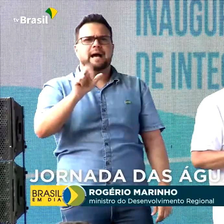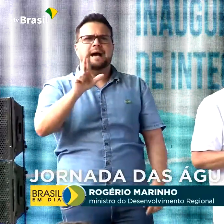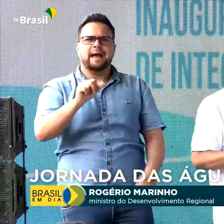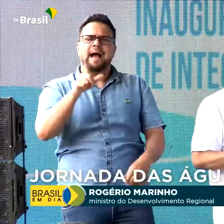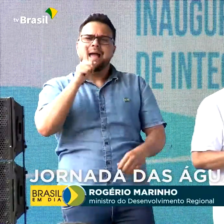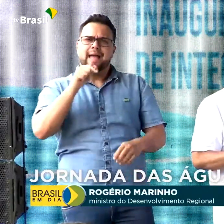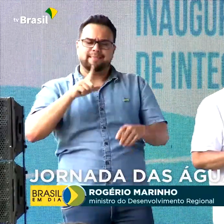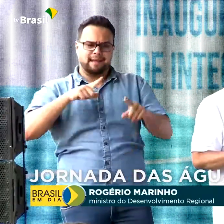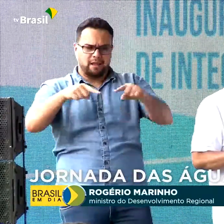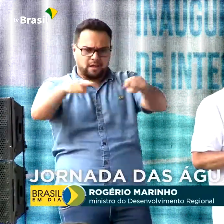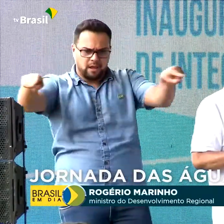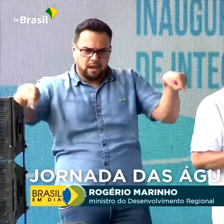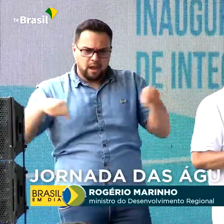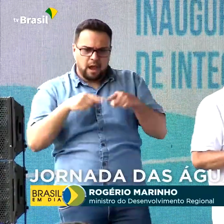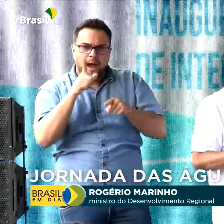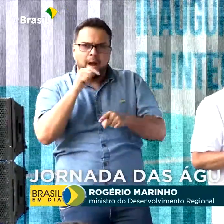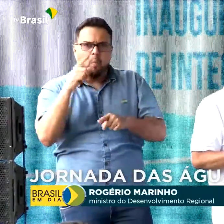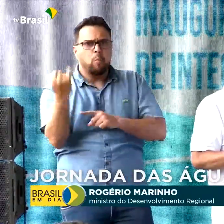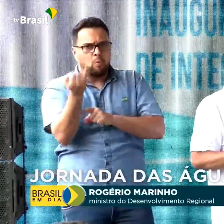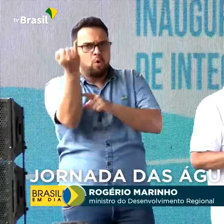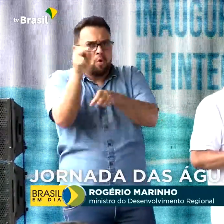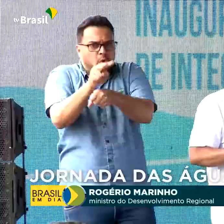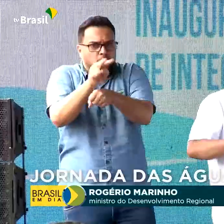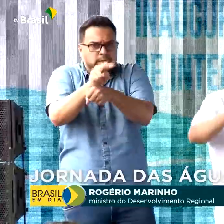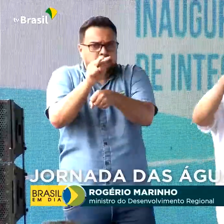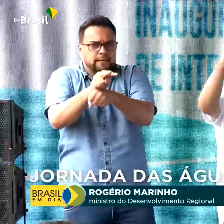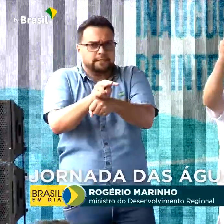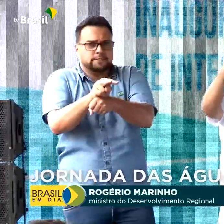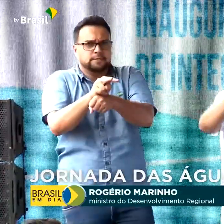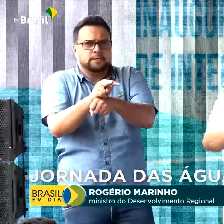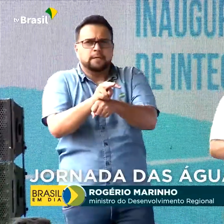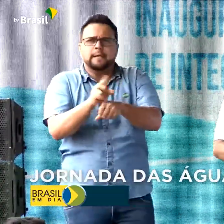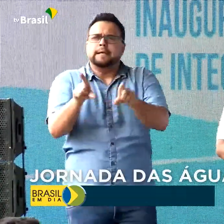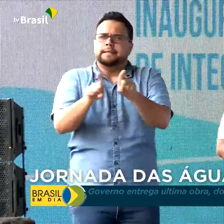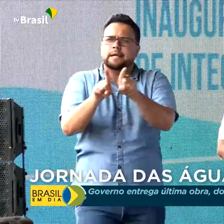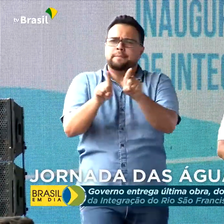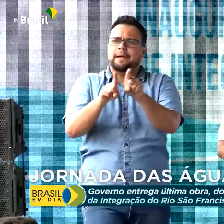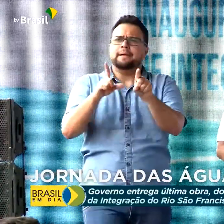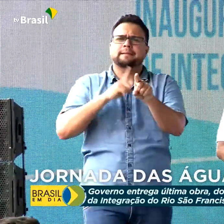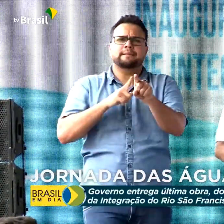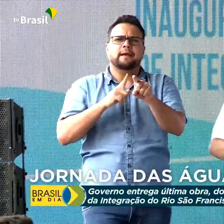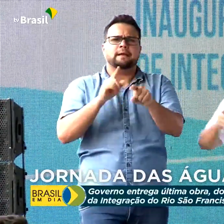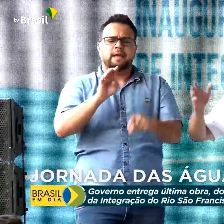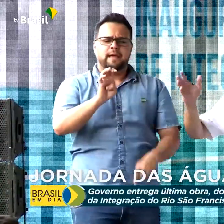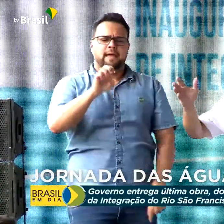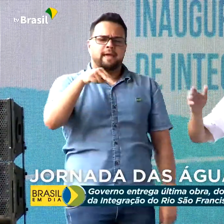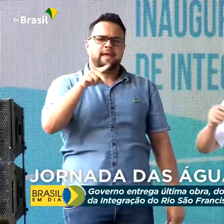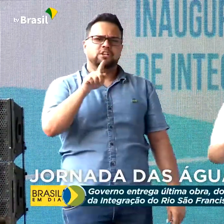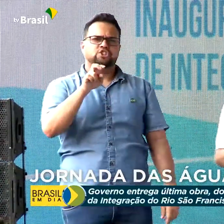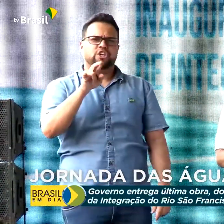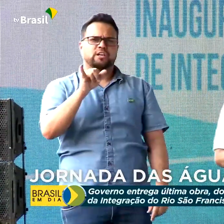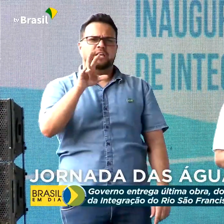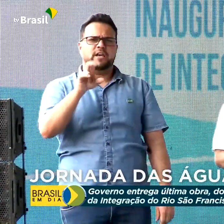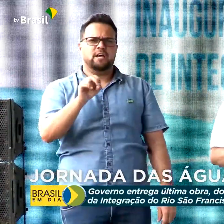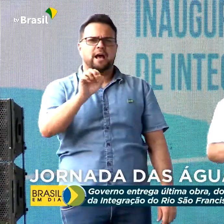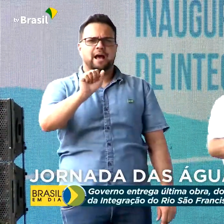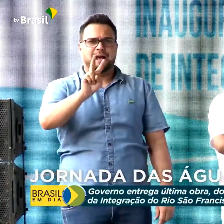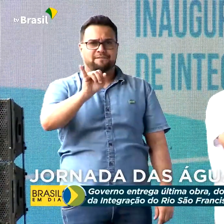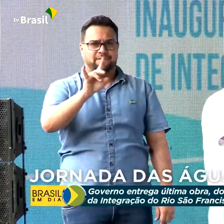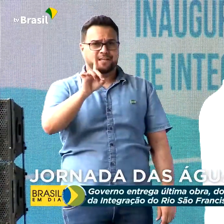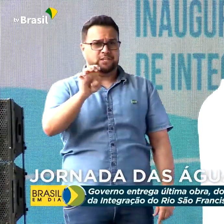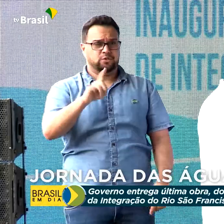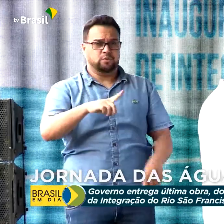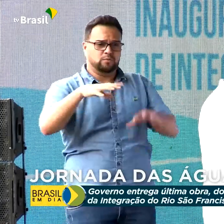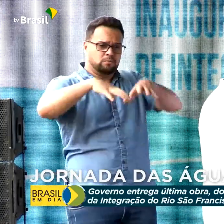aqui da região da Paraíba. E a montante de engenheiro Avidos, entre as duas bacias. E